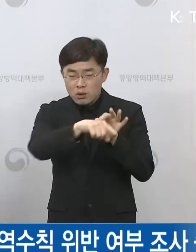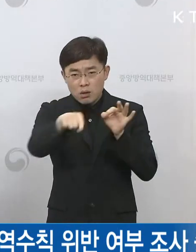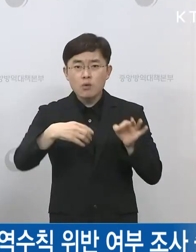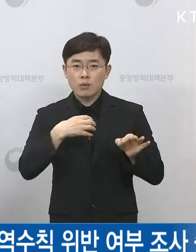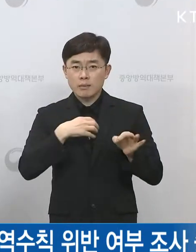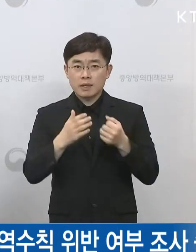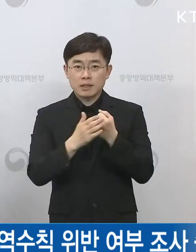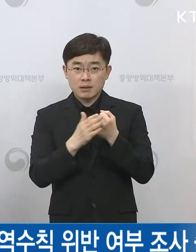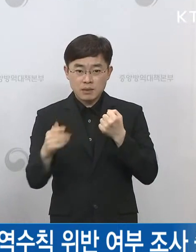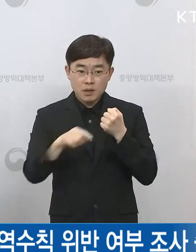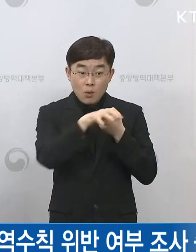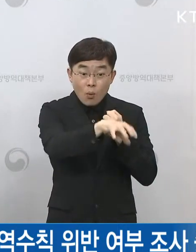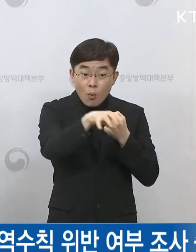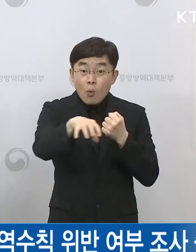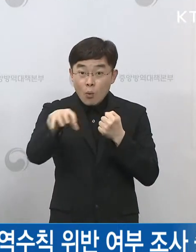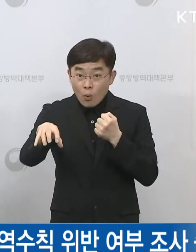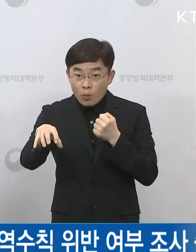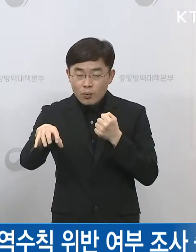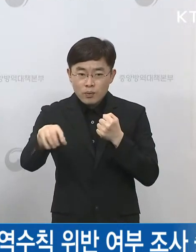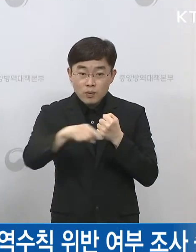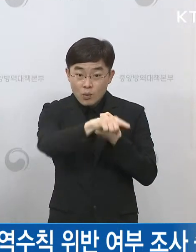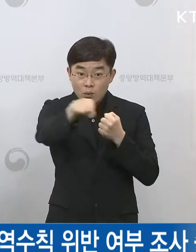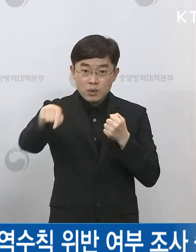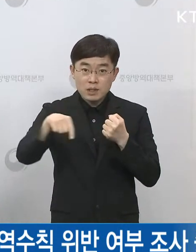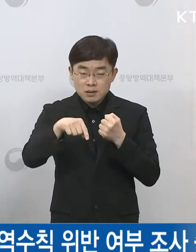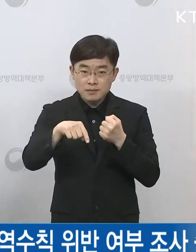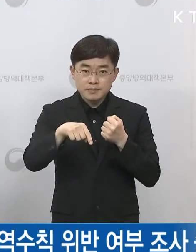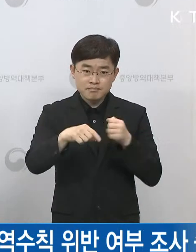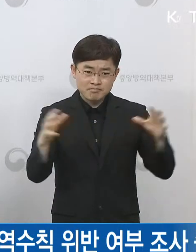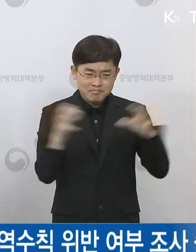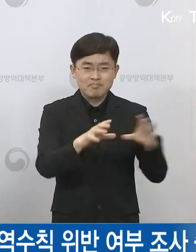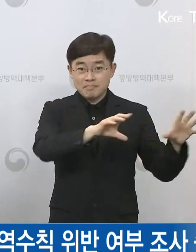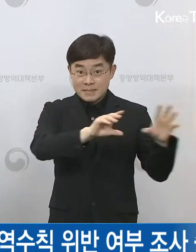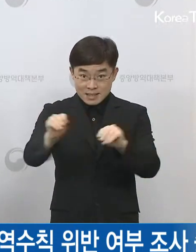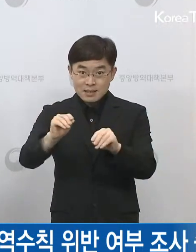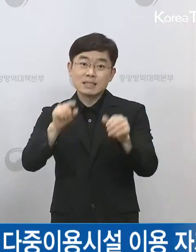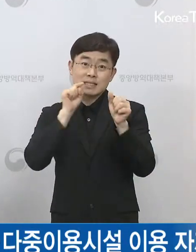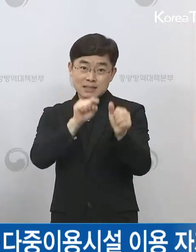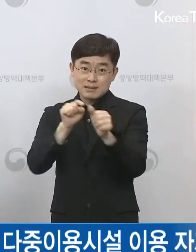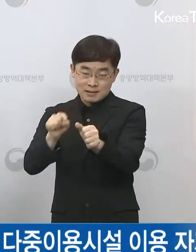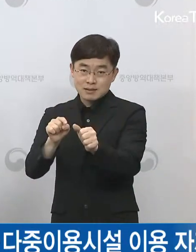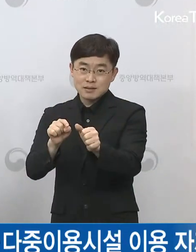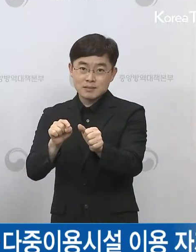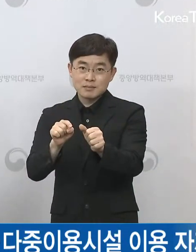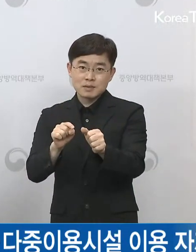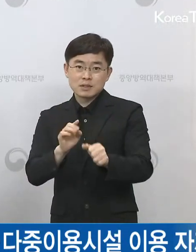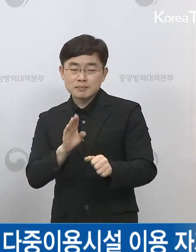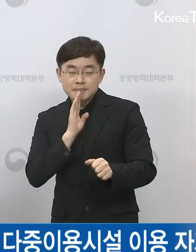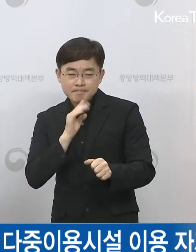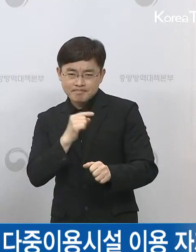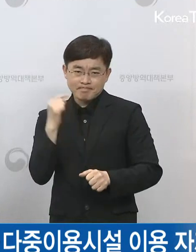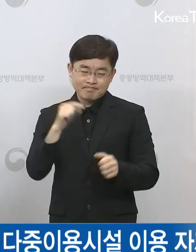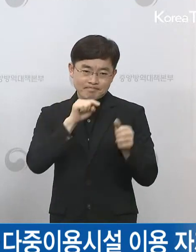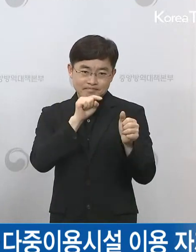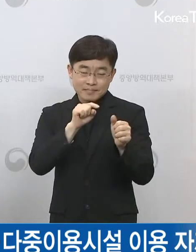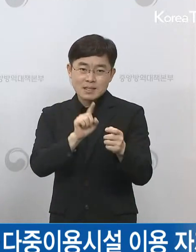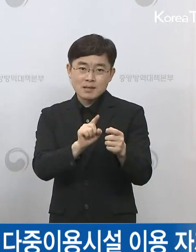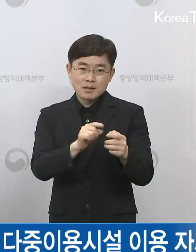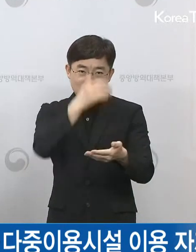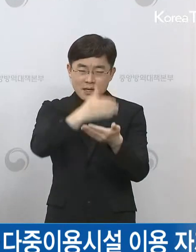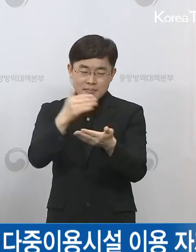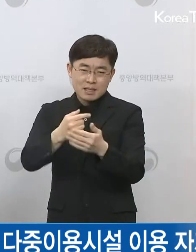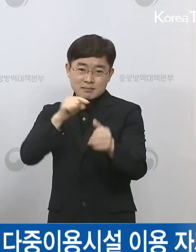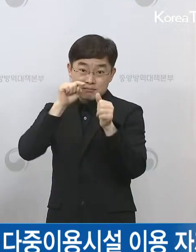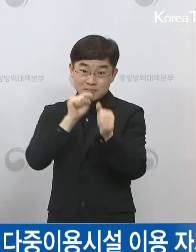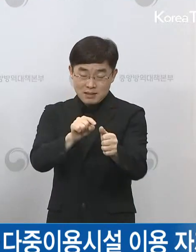위험이 전파되는 그런 위험 시설을 중심으로 해서는 집합 금지 명령 등의 강력한 고강도 사회적 거리